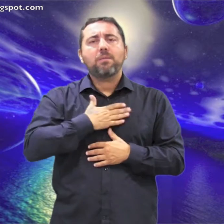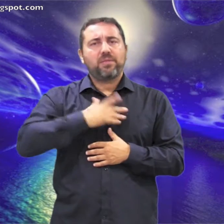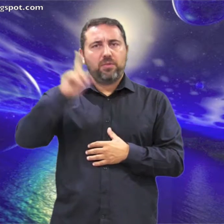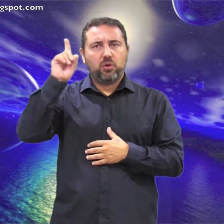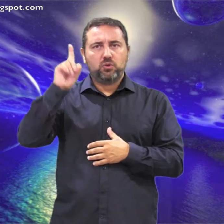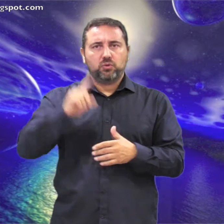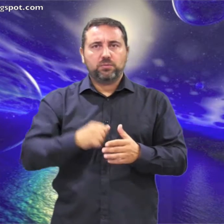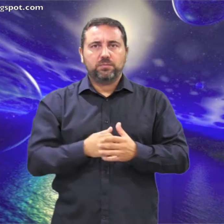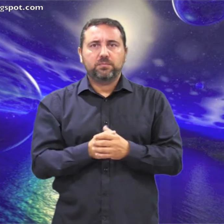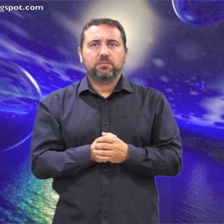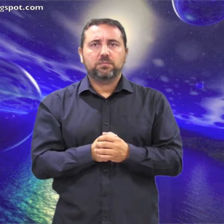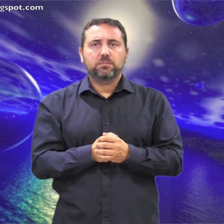Palabra de Dios